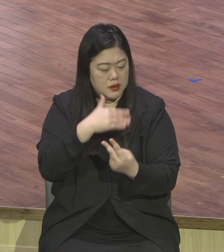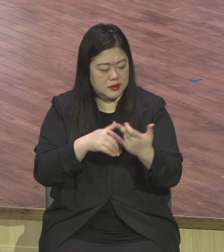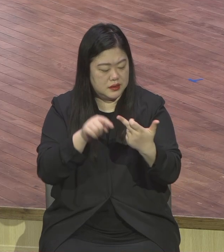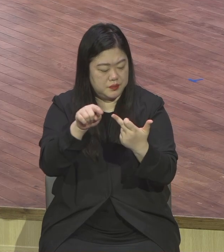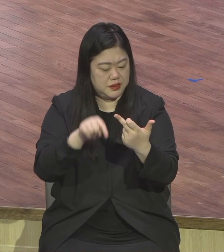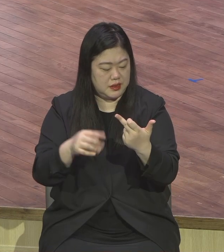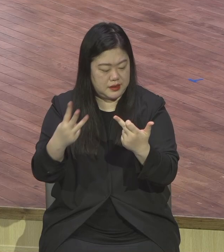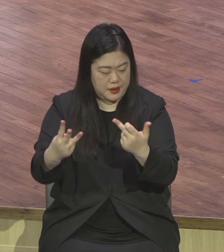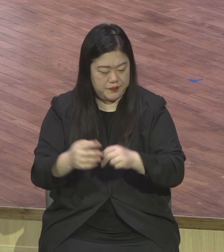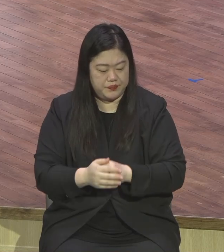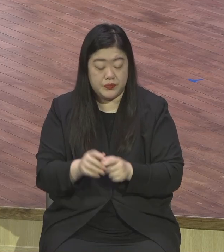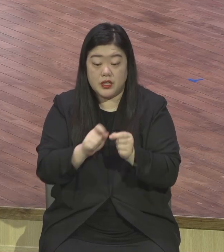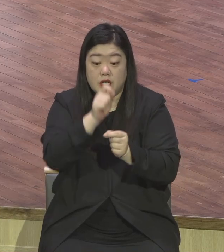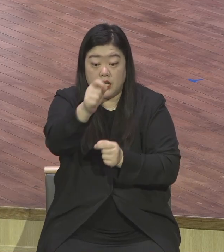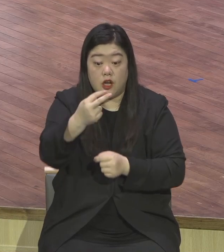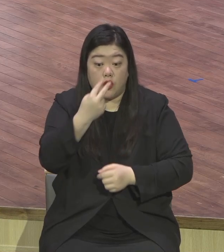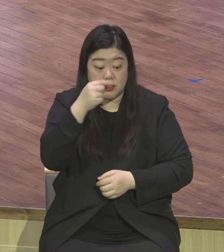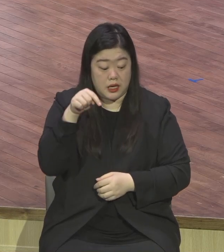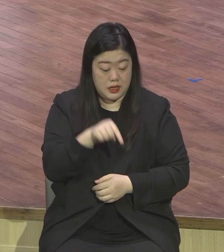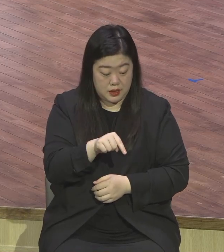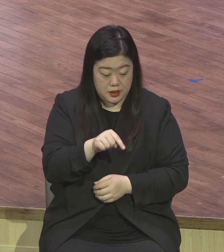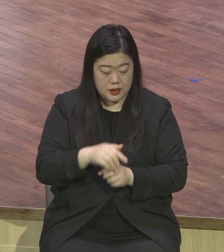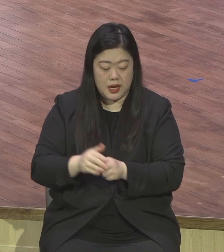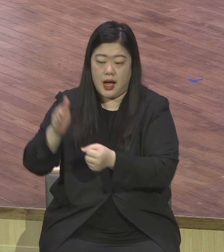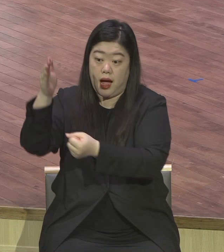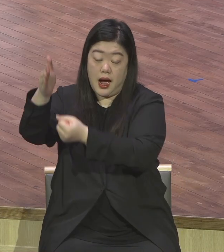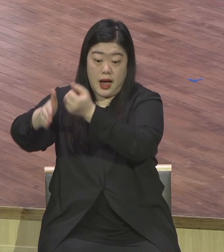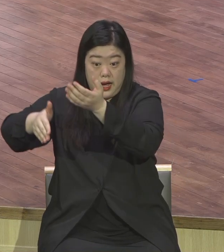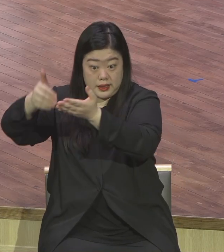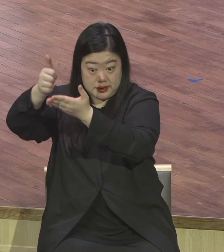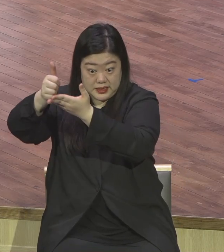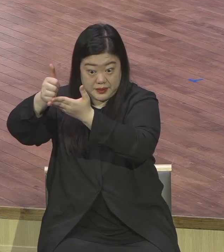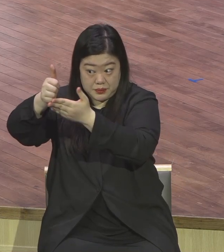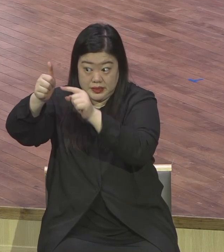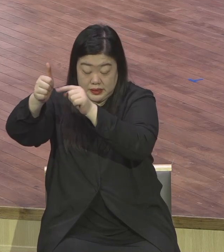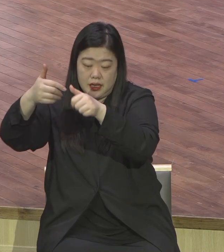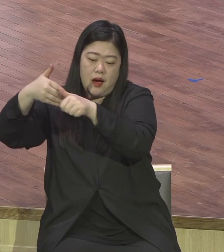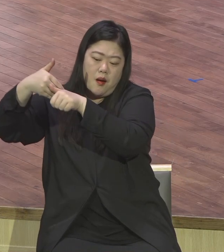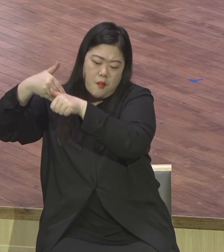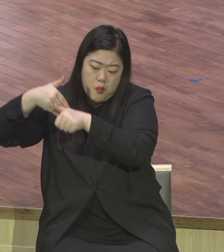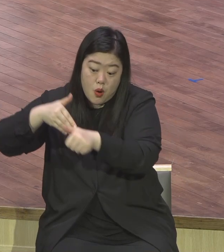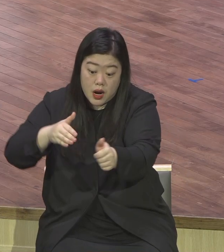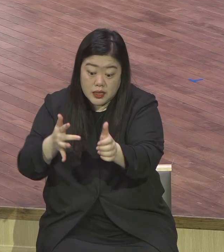참 하나님과 그가 보내신 자 예수 그리스도를 아는 것이니라.